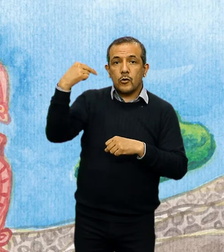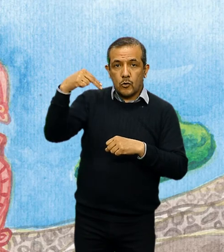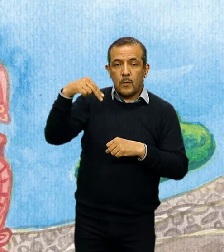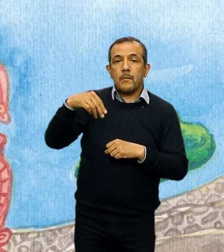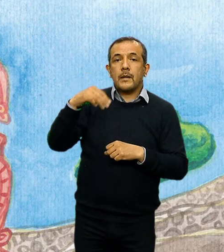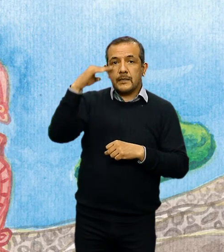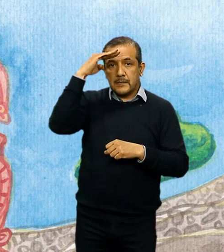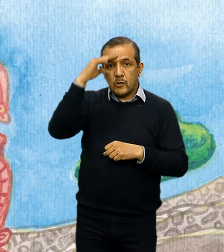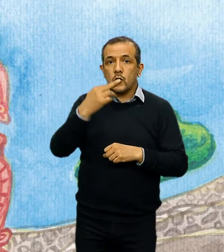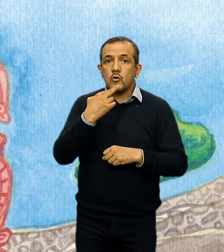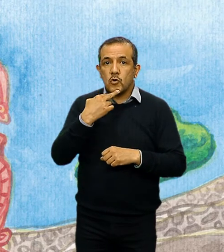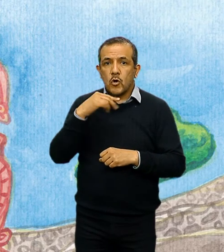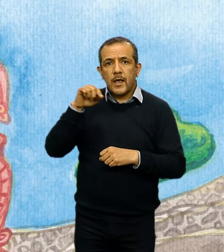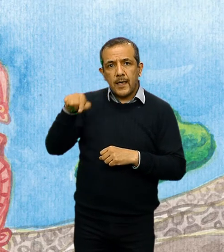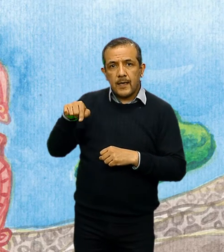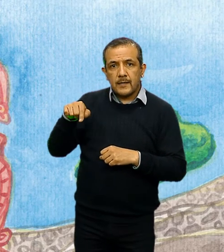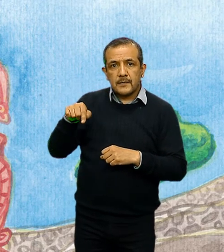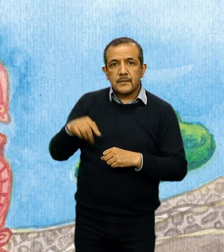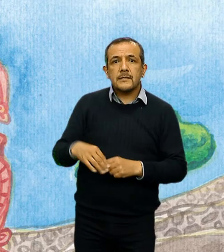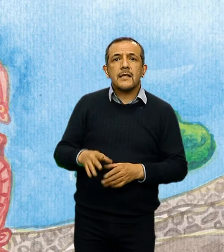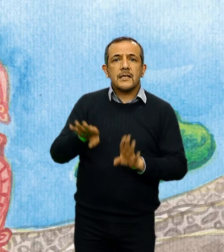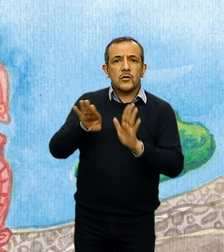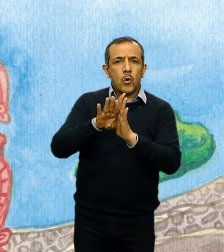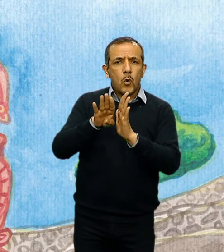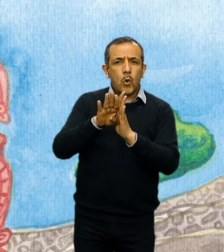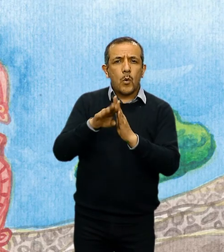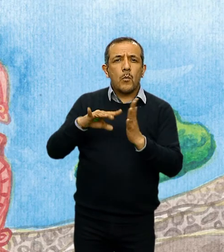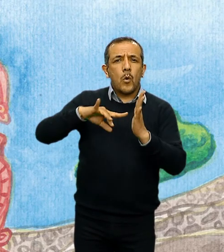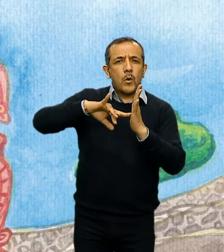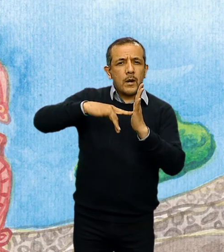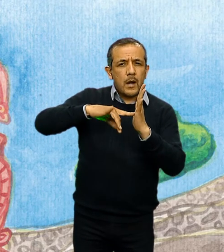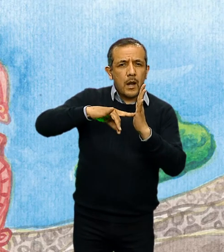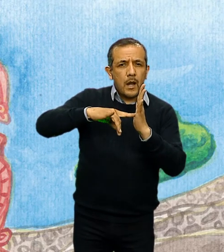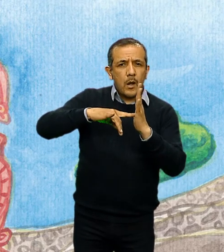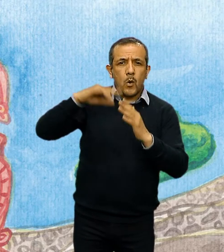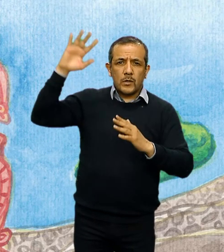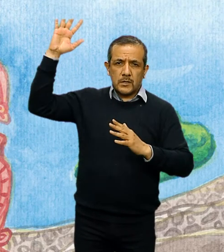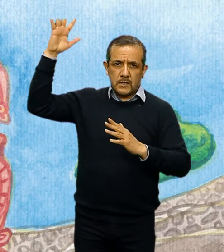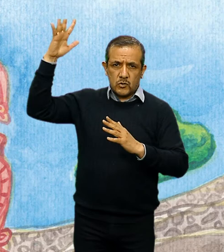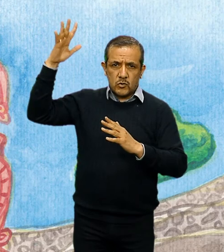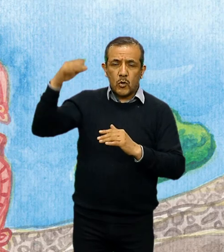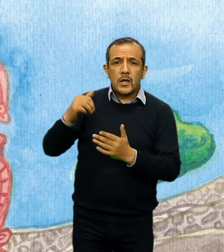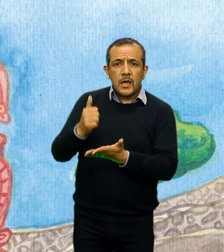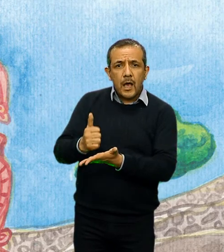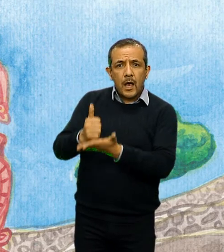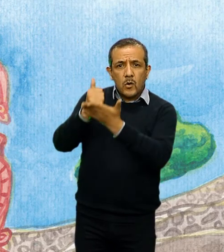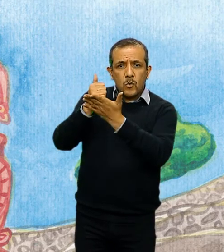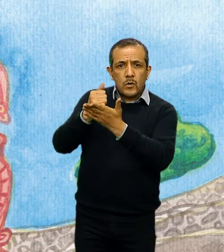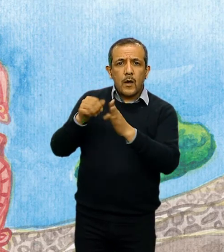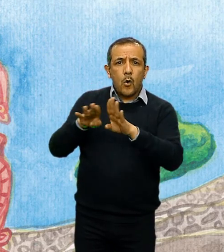Un marcador solar que funcionaba como un reloj y sirvió para señalar el eje de construcción en la ciudad,